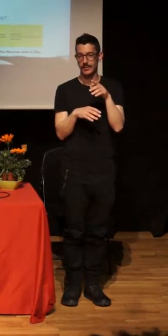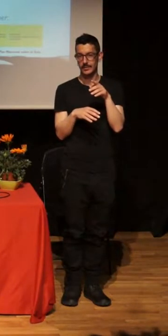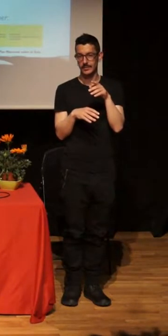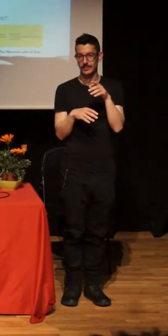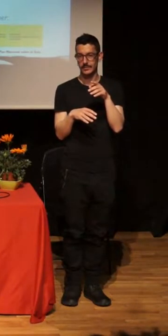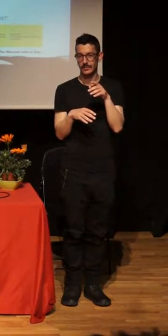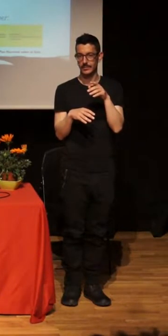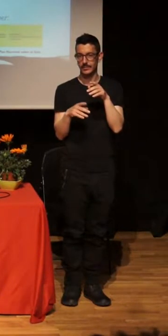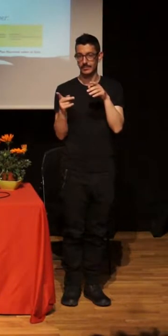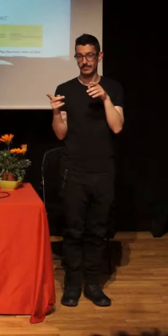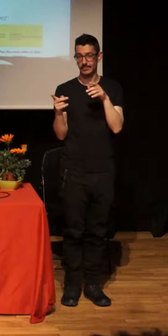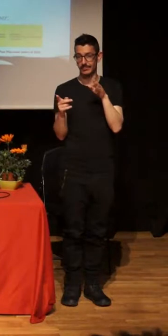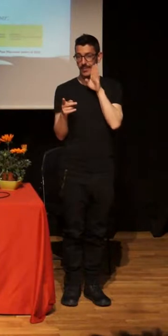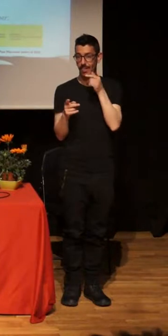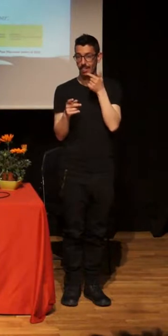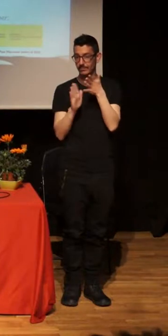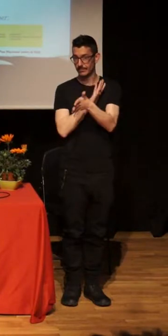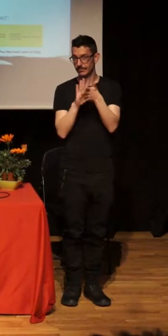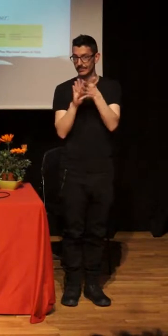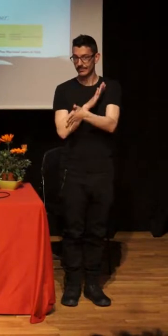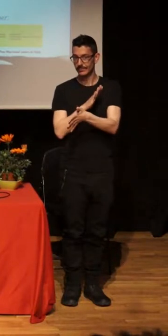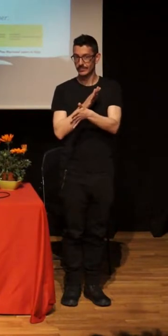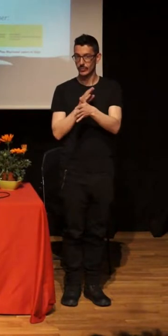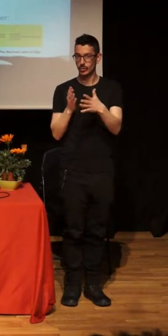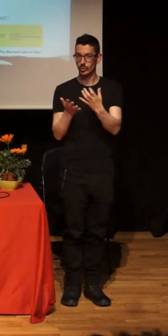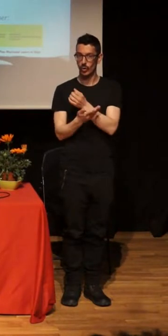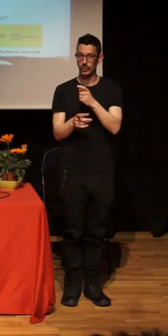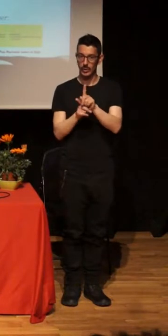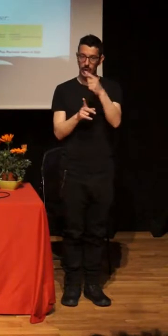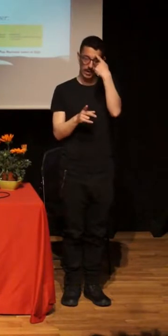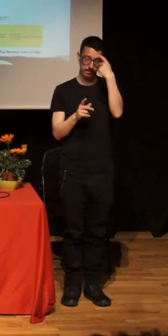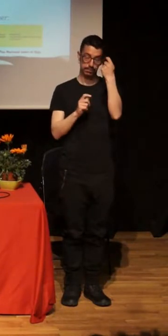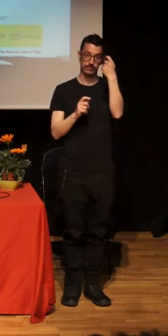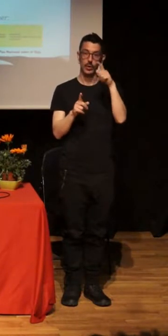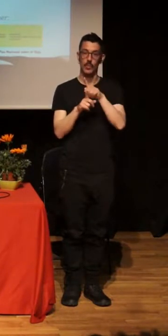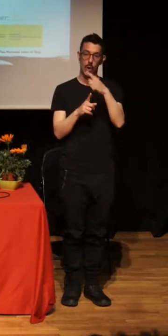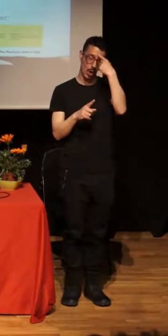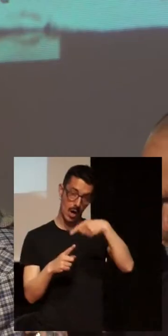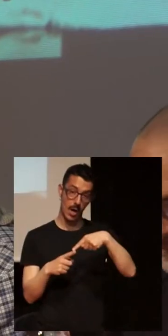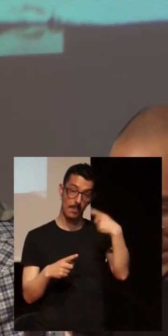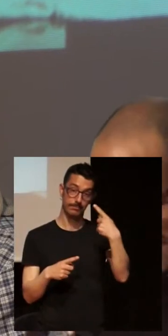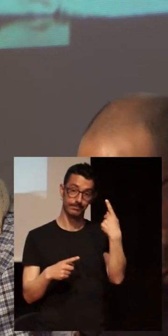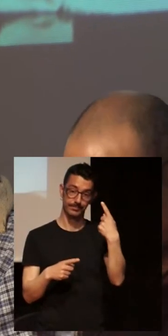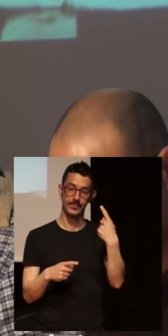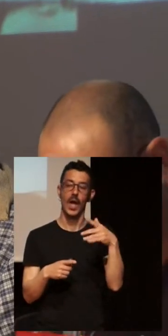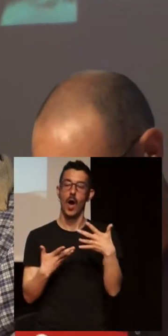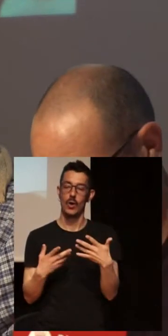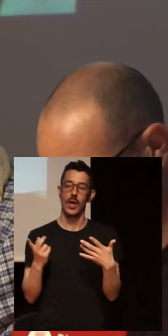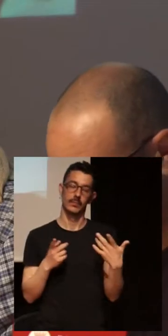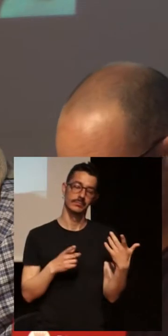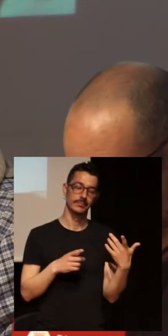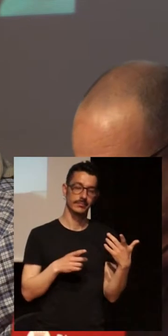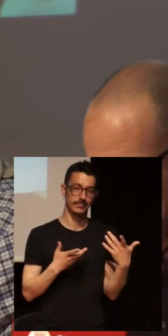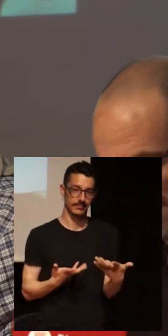of the Monse, which has been in